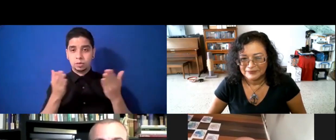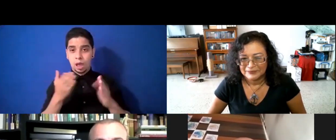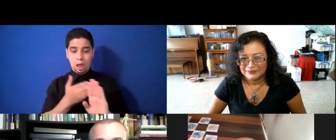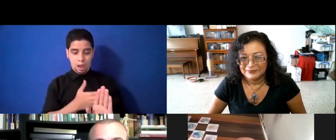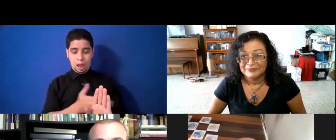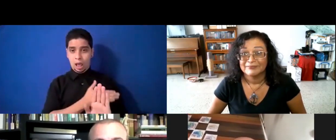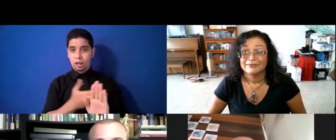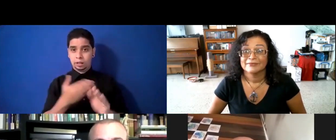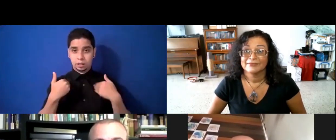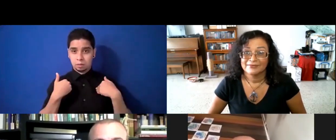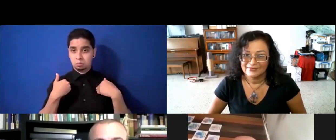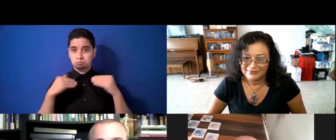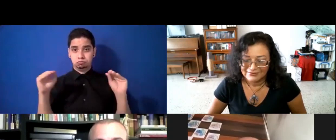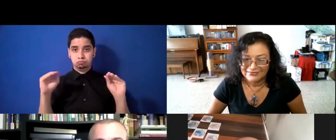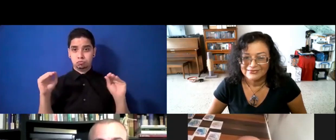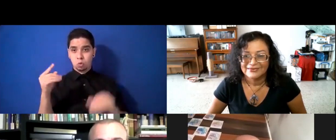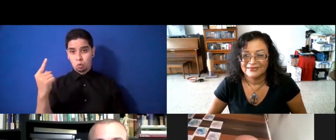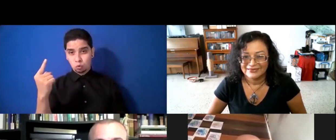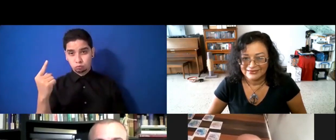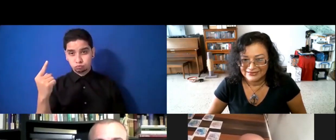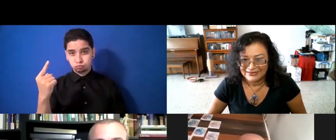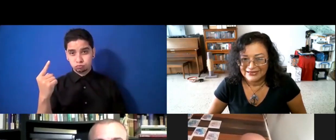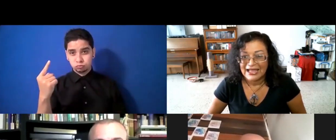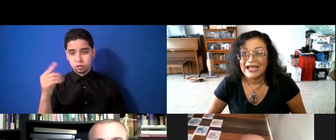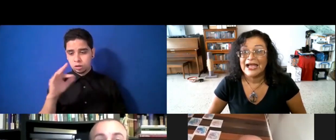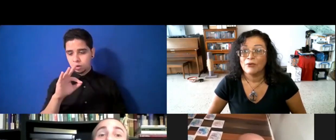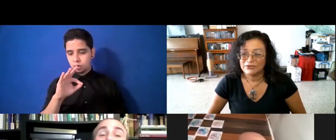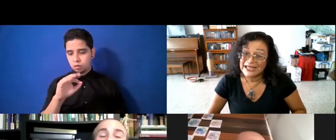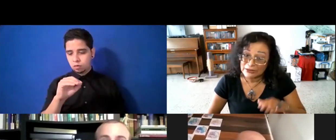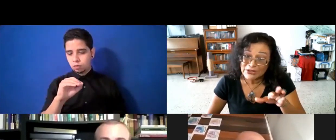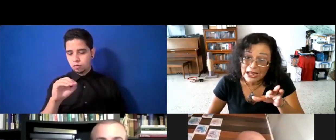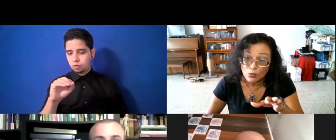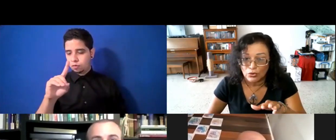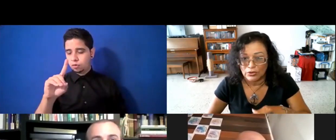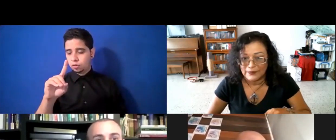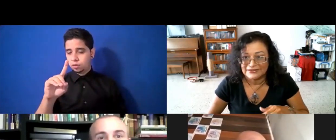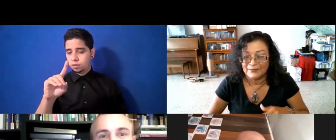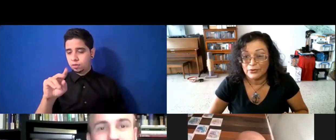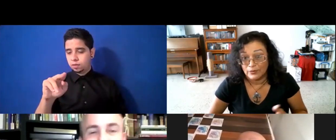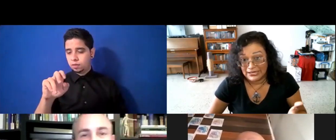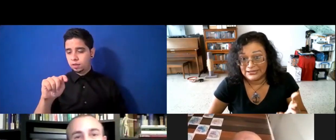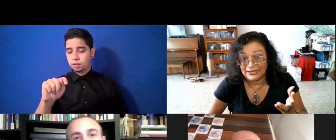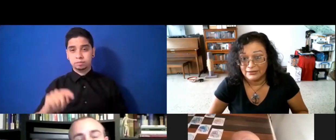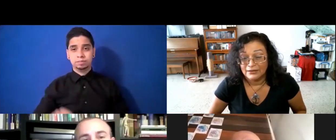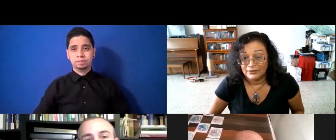lo que teníamos era uno, que era FoodNet. Ah, o sea que ya tú tenías uno. Teníamos uno, pero